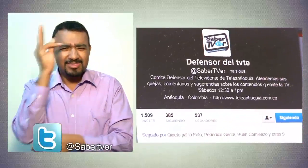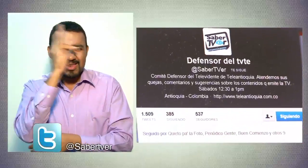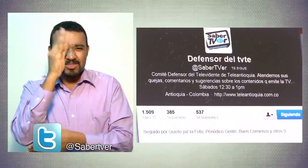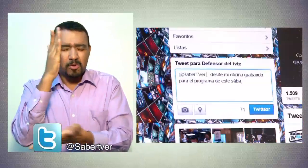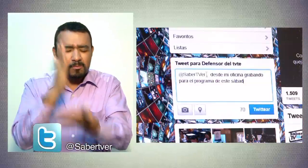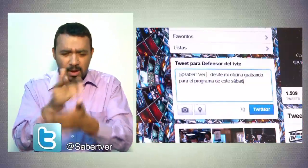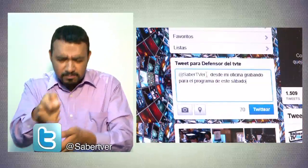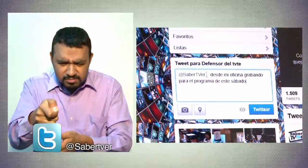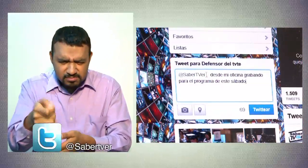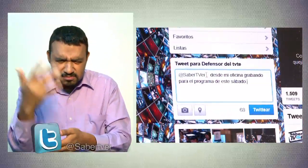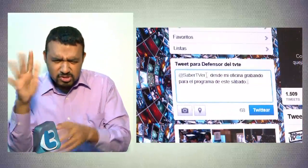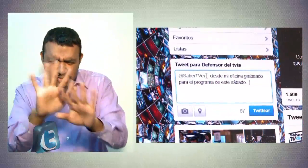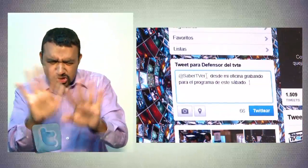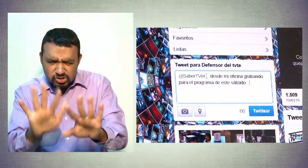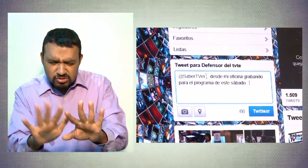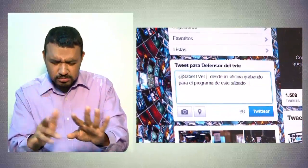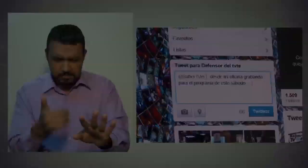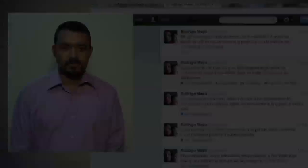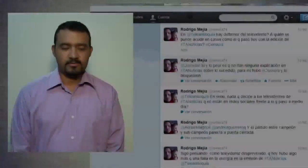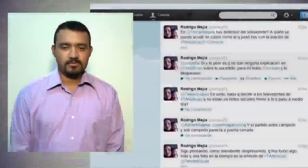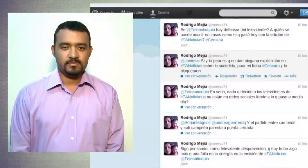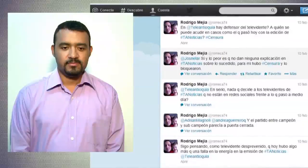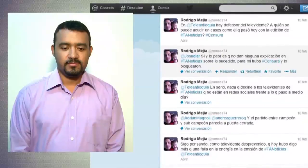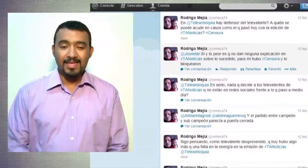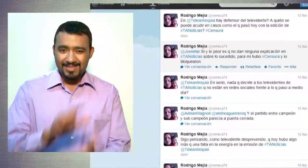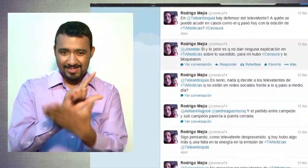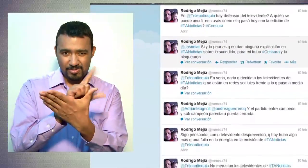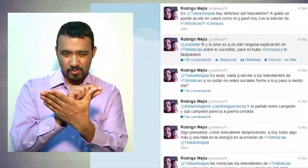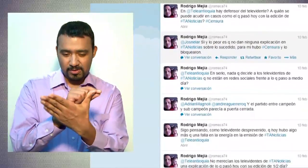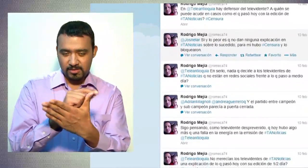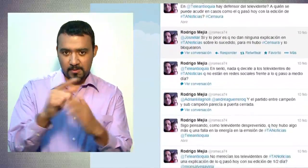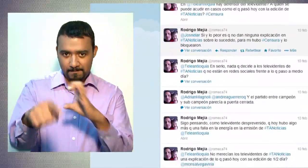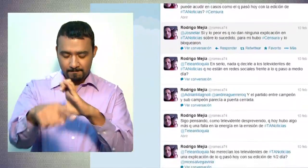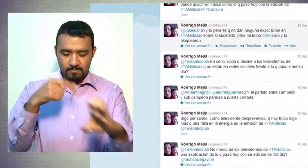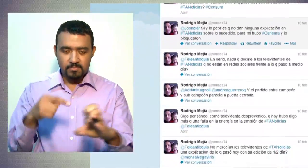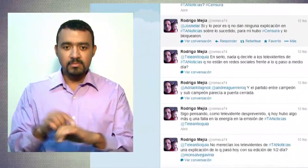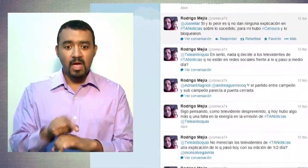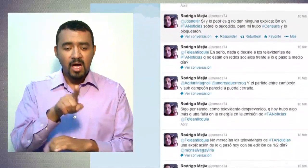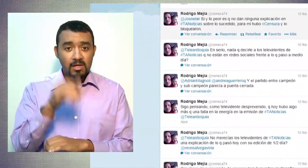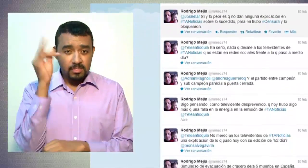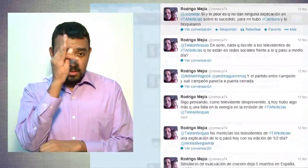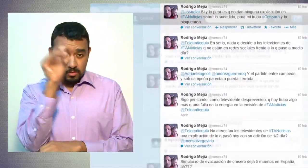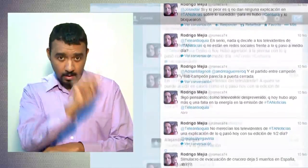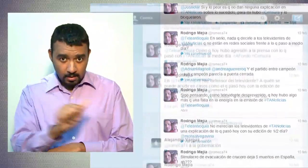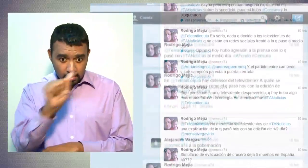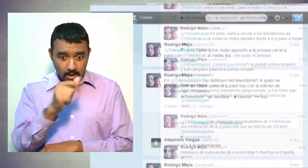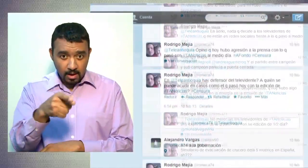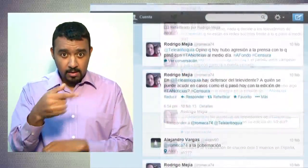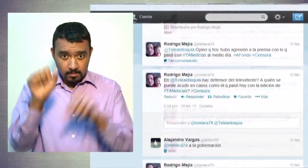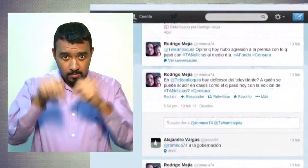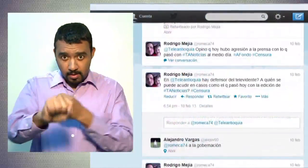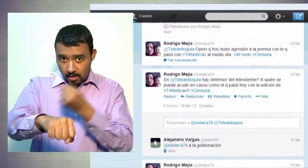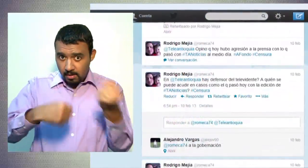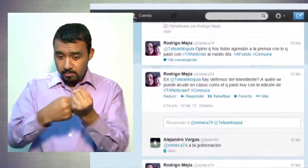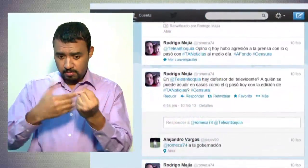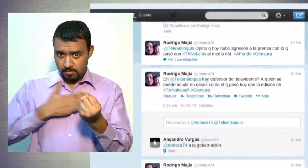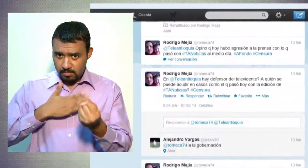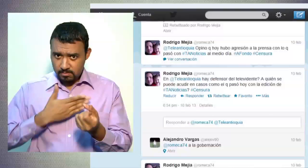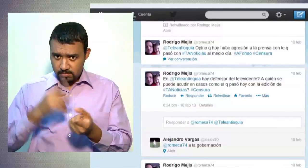pasado sábado 9 de enero. ¿En arroba Teleantioquia hay defensor del televidente? ¿A quién